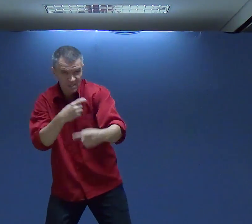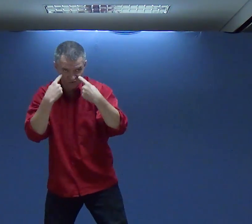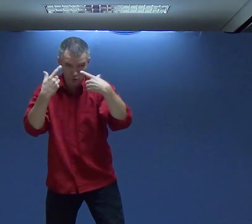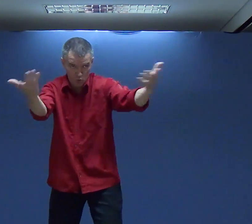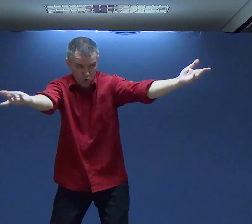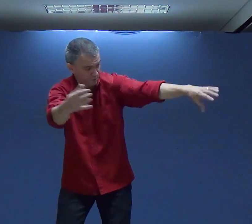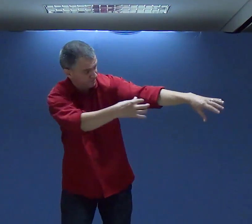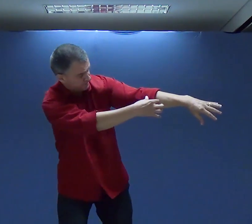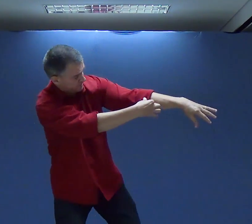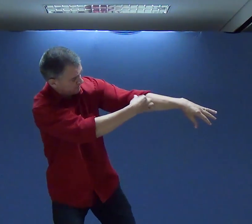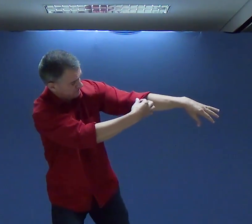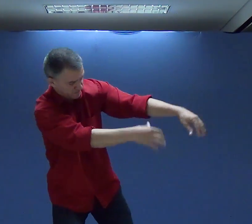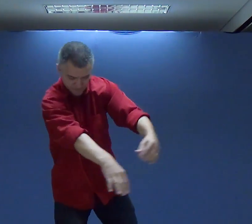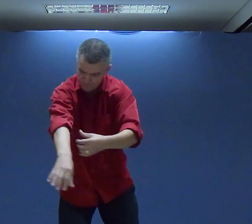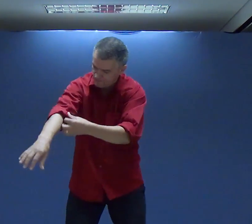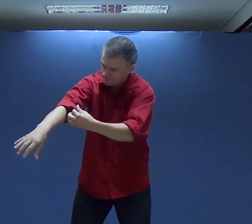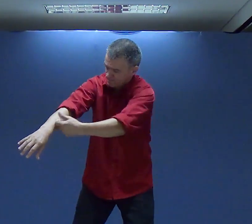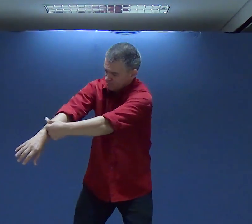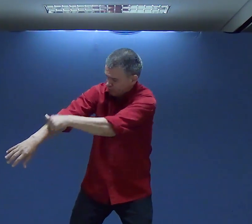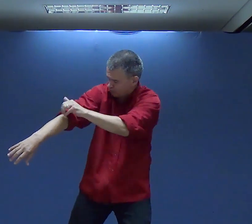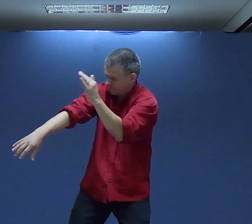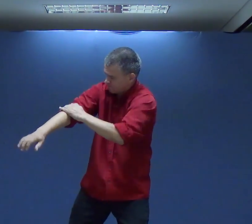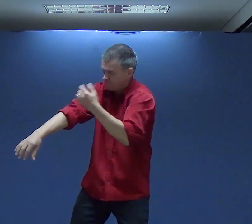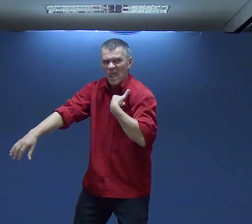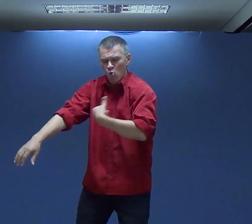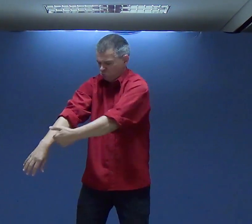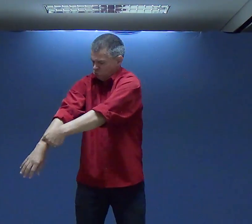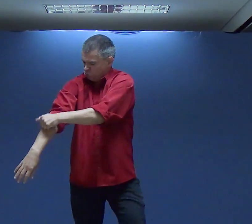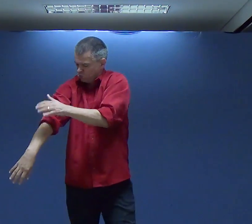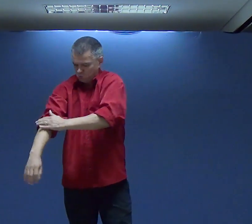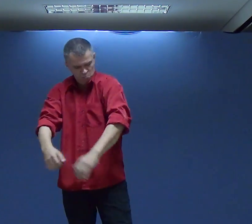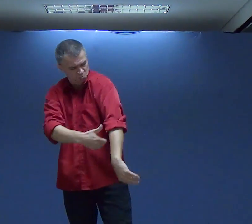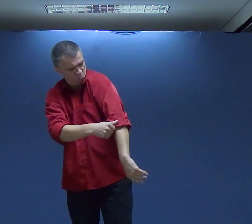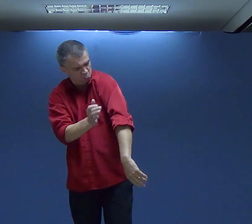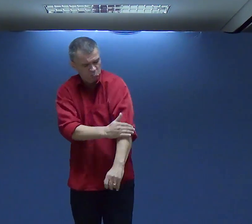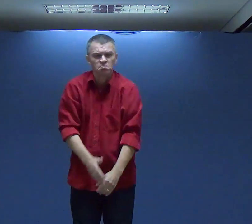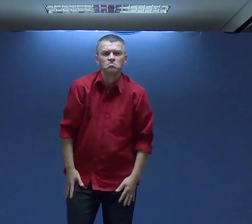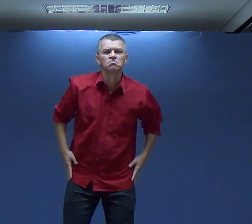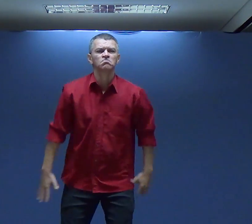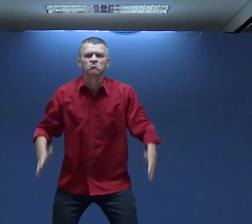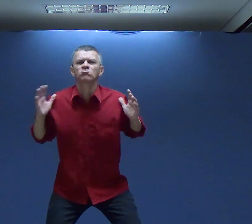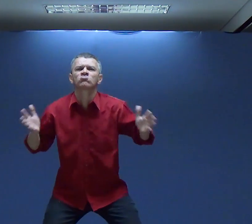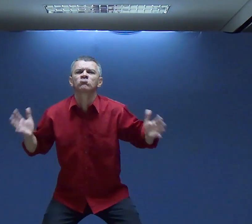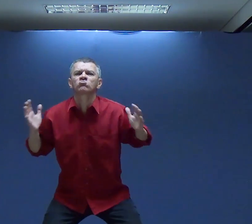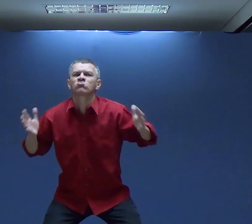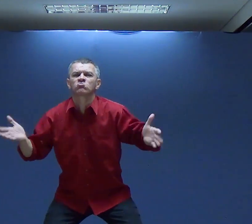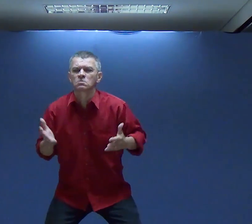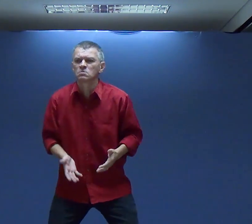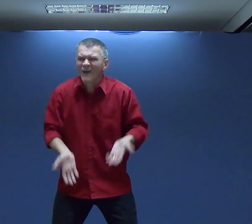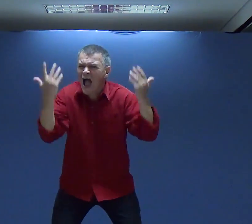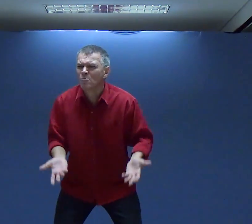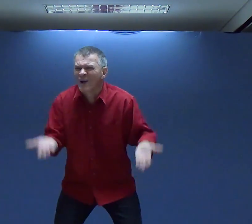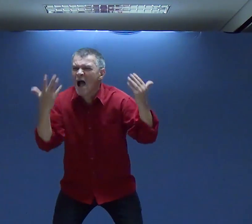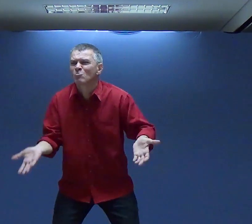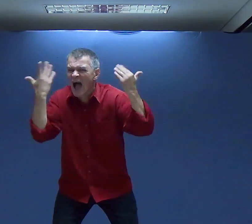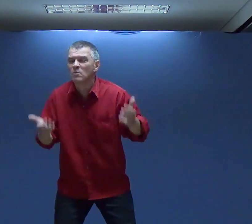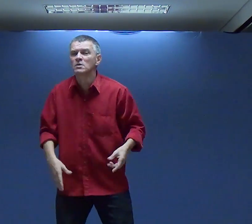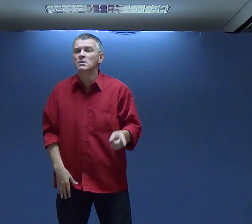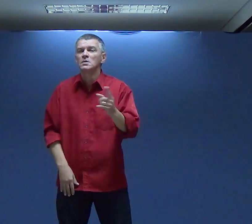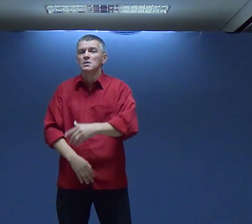desculpa Mas aquele grupo Resolveu Arregaçar a manga E fazer Fazer Acontecer